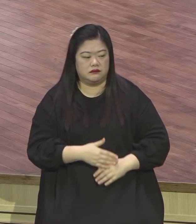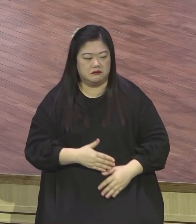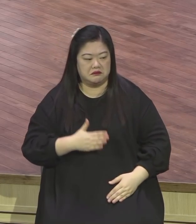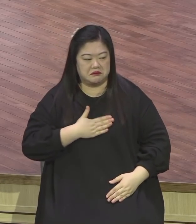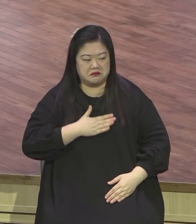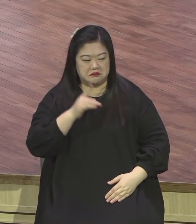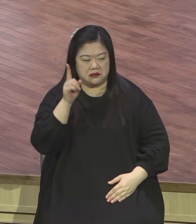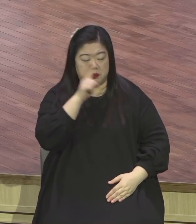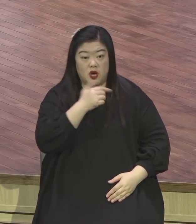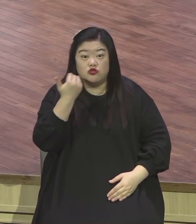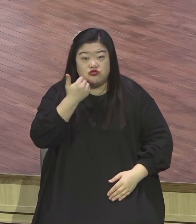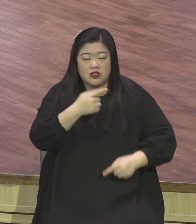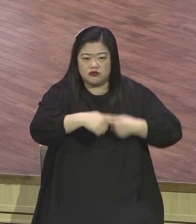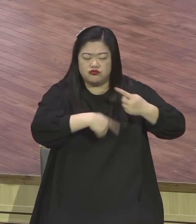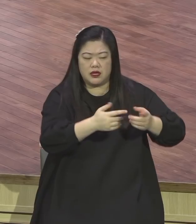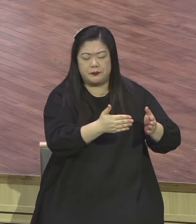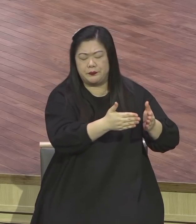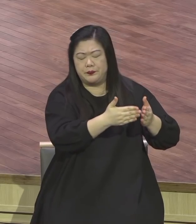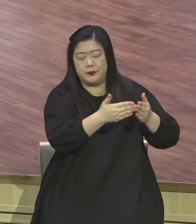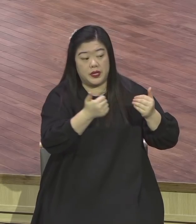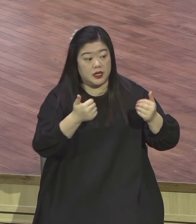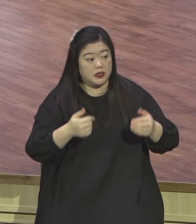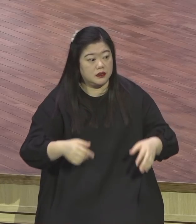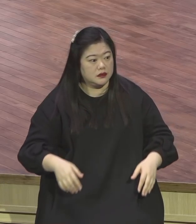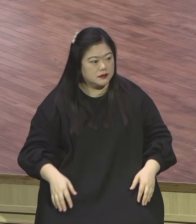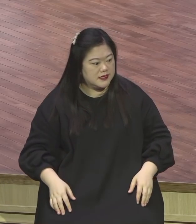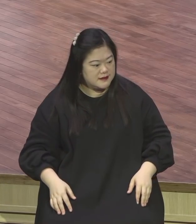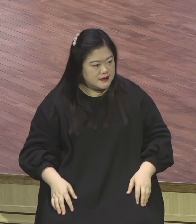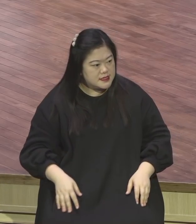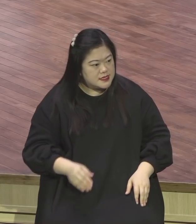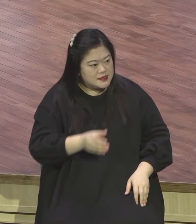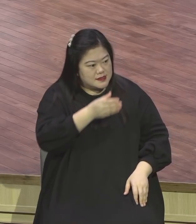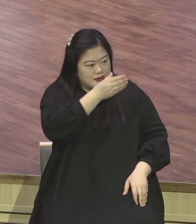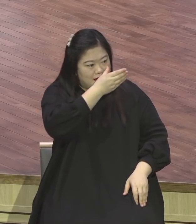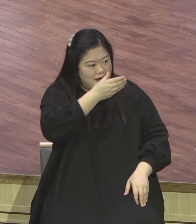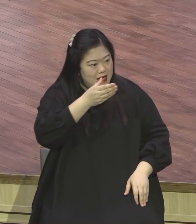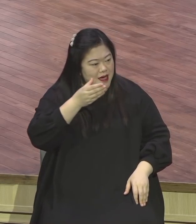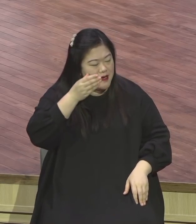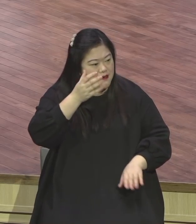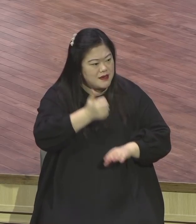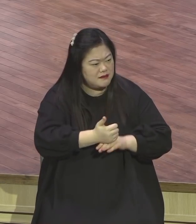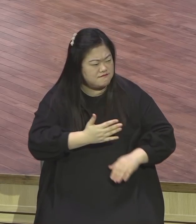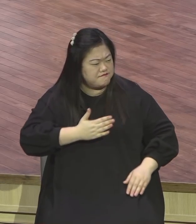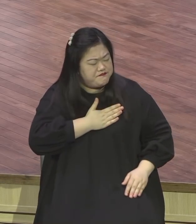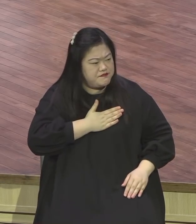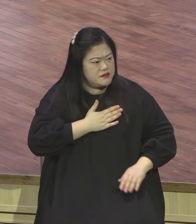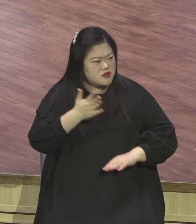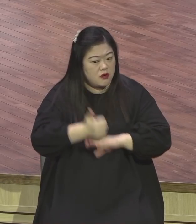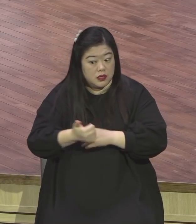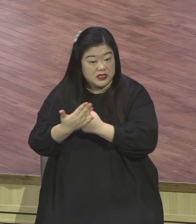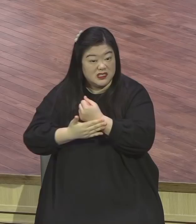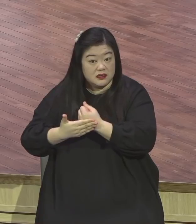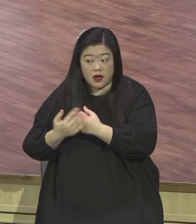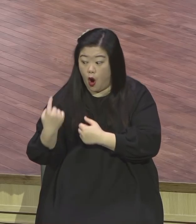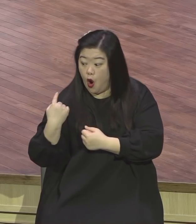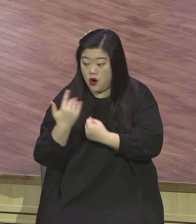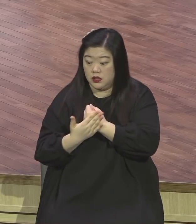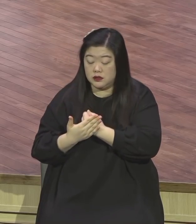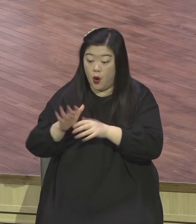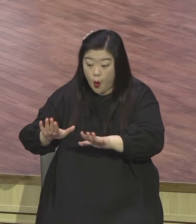들었어. 다 무너져. 내 은혜를 언제 받은지 기억도 없어. 전혀 관심이